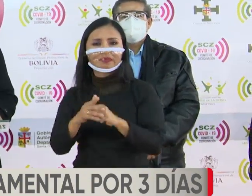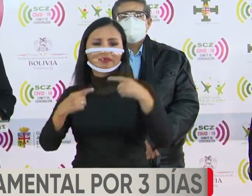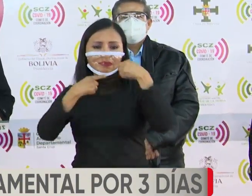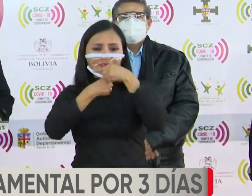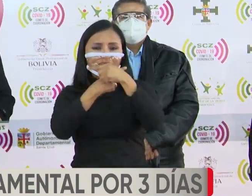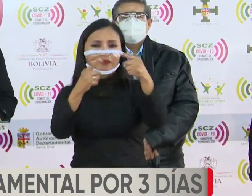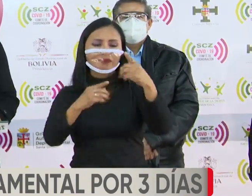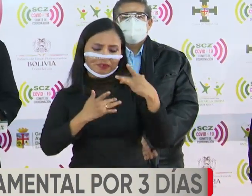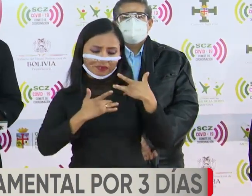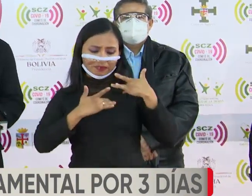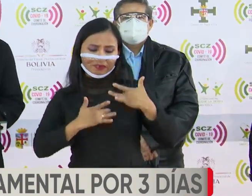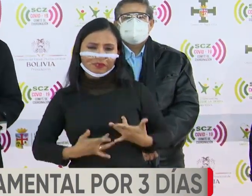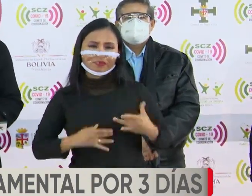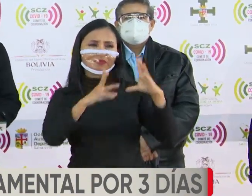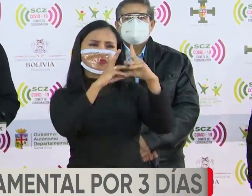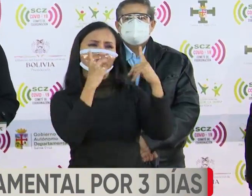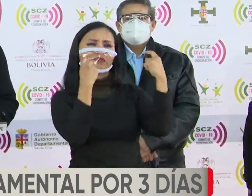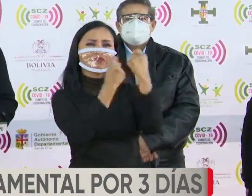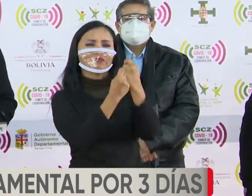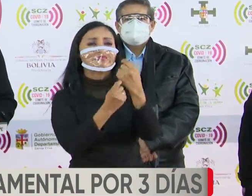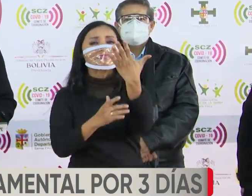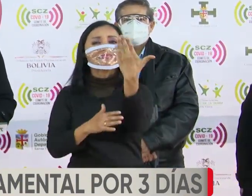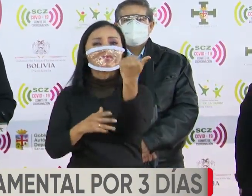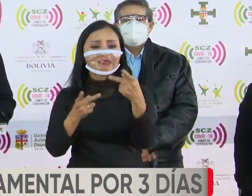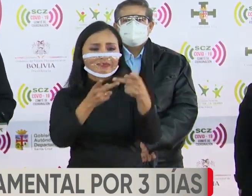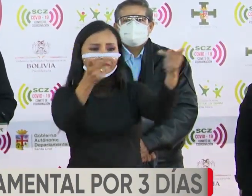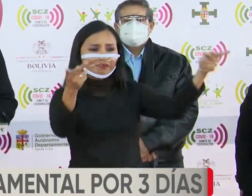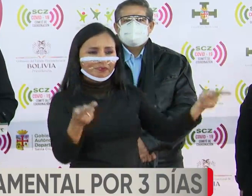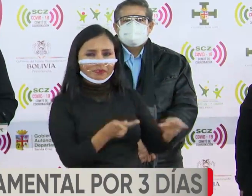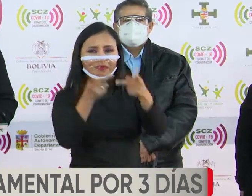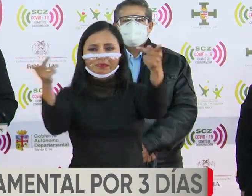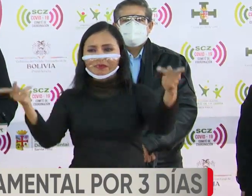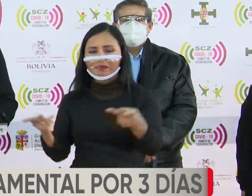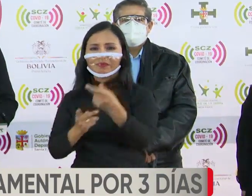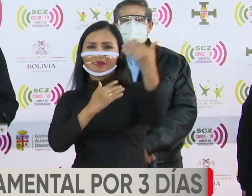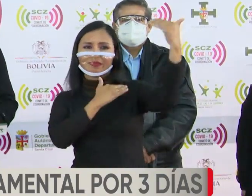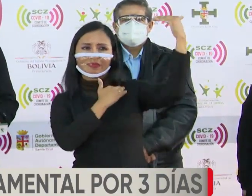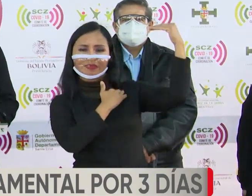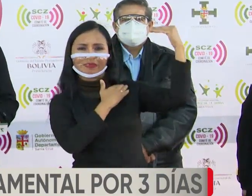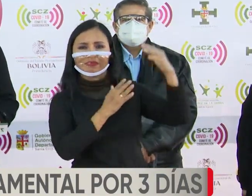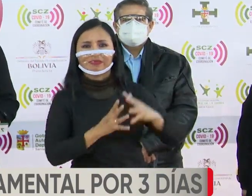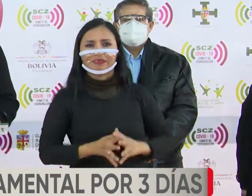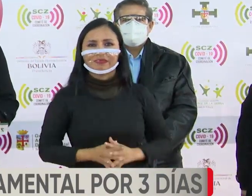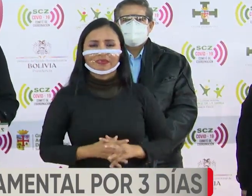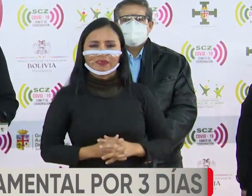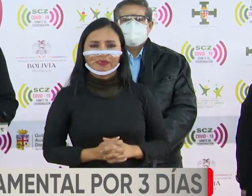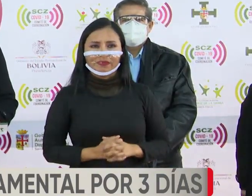declara duelo departamental en las quince provincias de Santa Cruz.